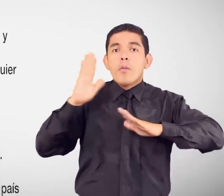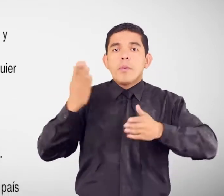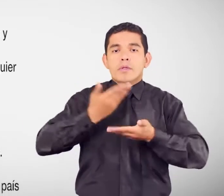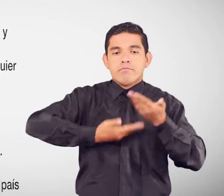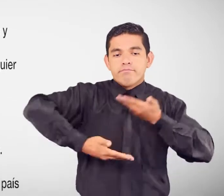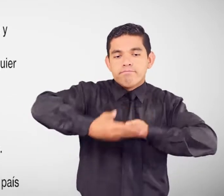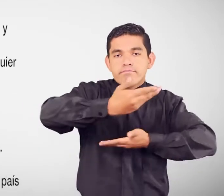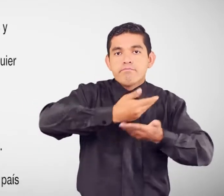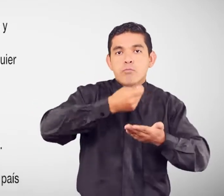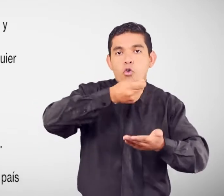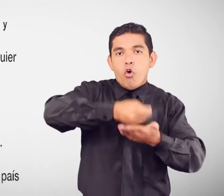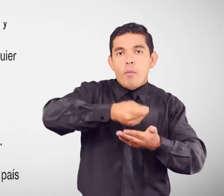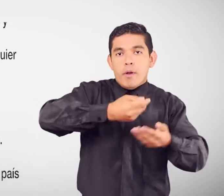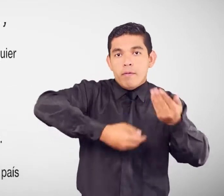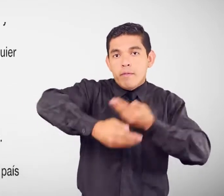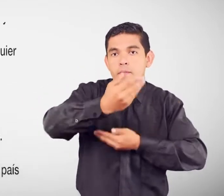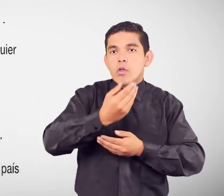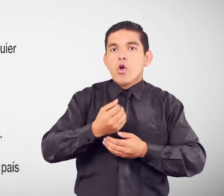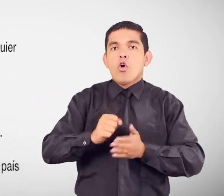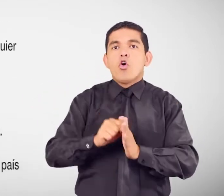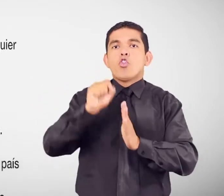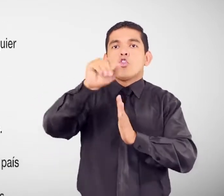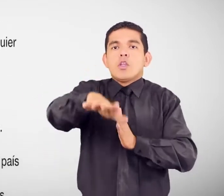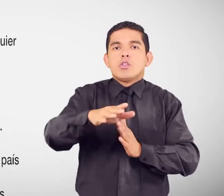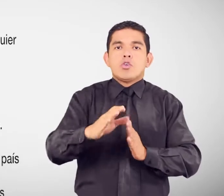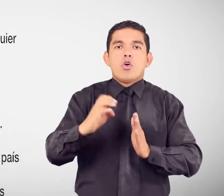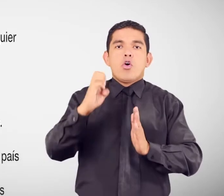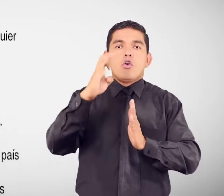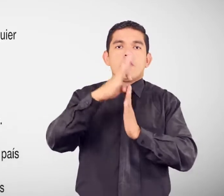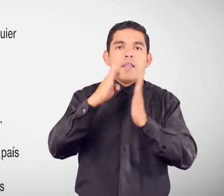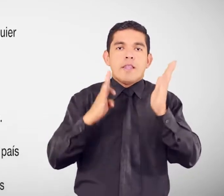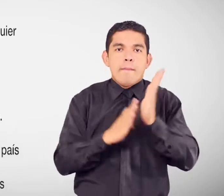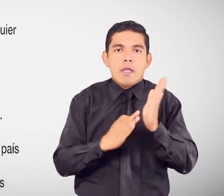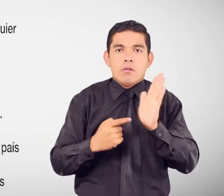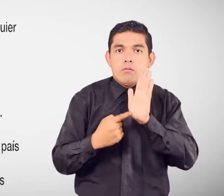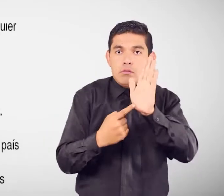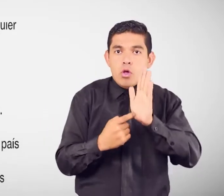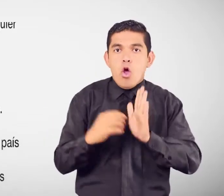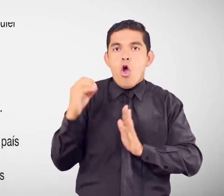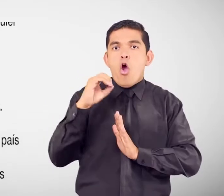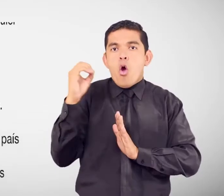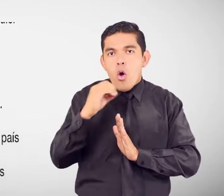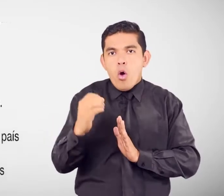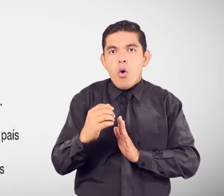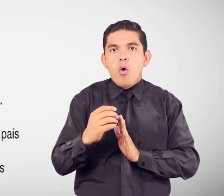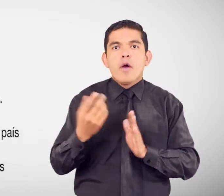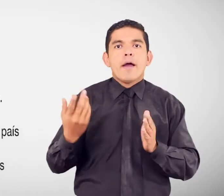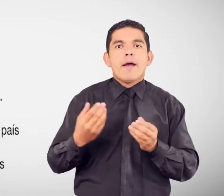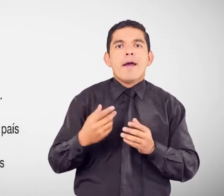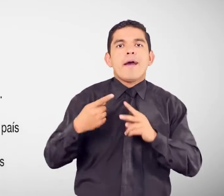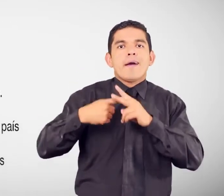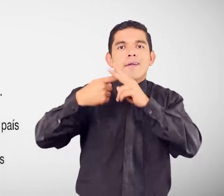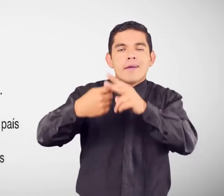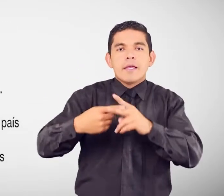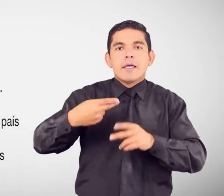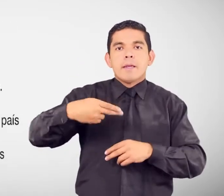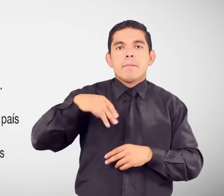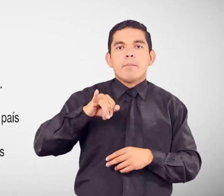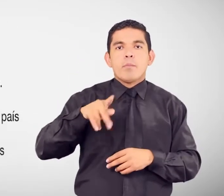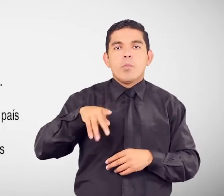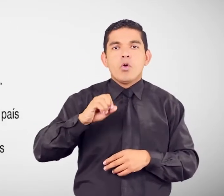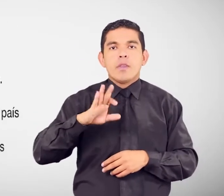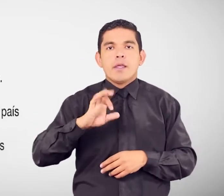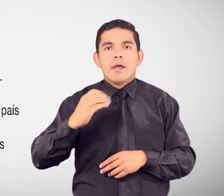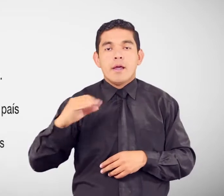Realizar donaciones y testamentos Realizar constituciones de hipotecas Realizar otorgamiento de poderes